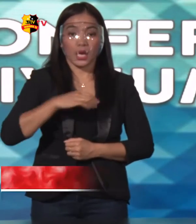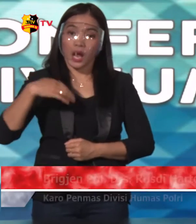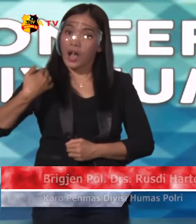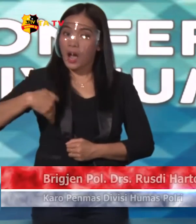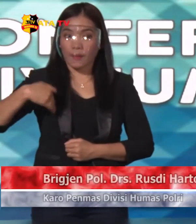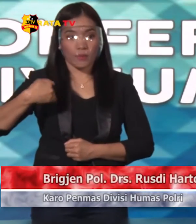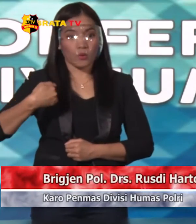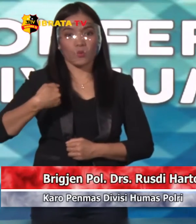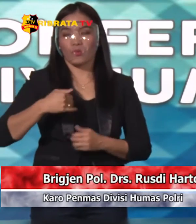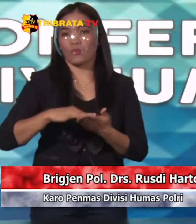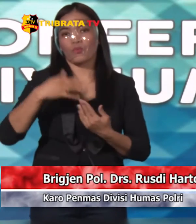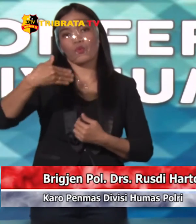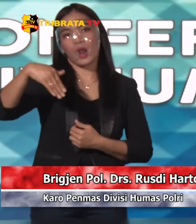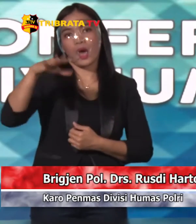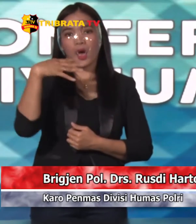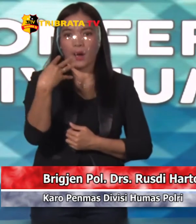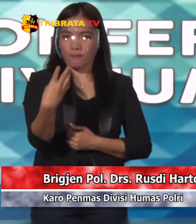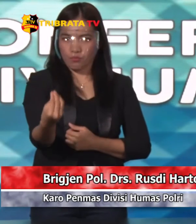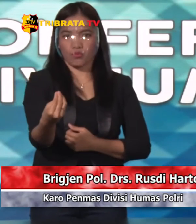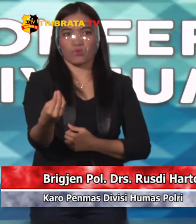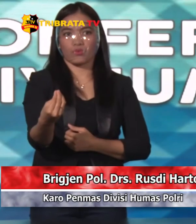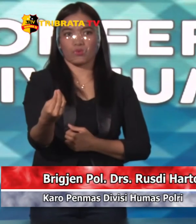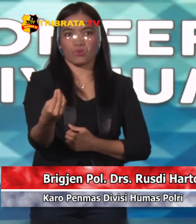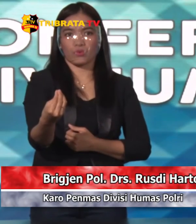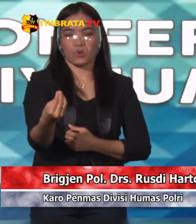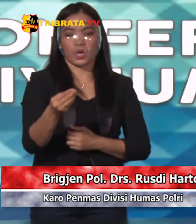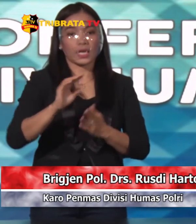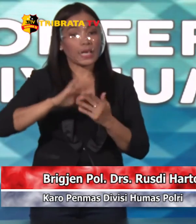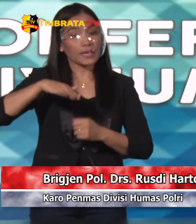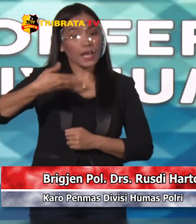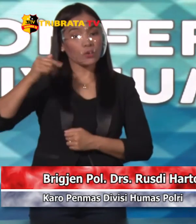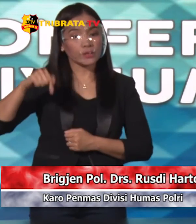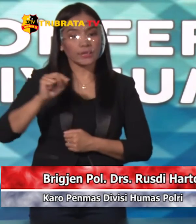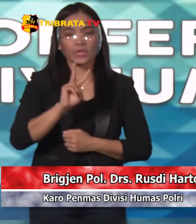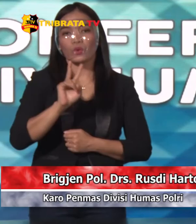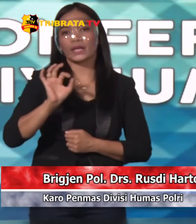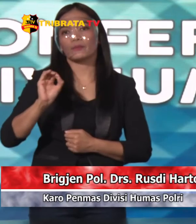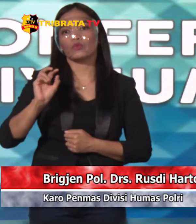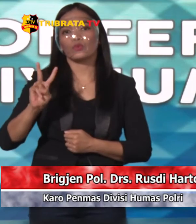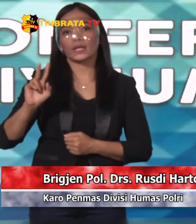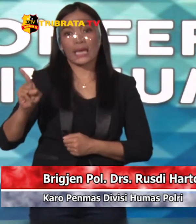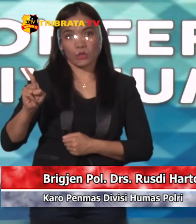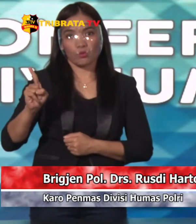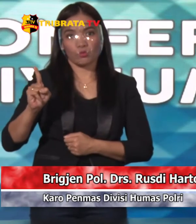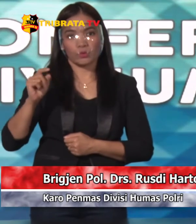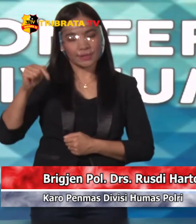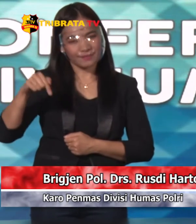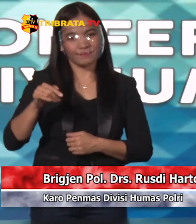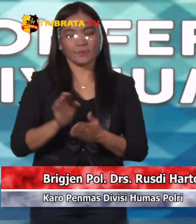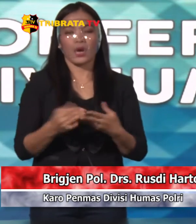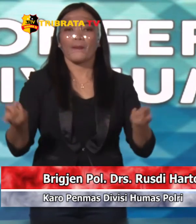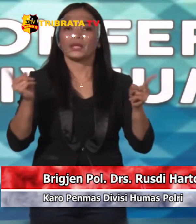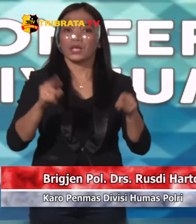Melakukan Mudik Lebaran Pada tahun 2021 Menjadi